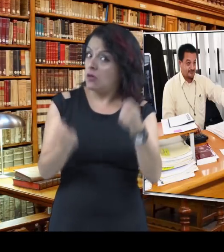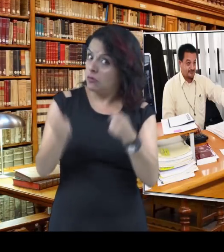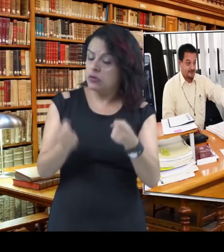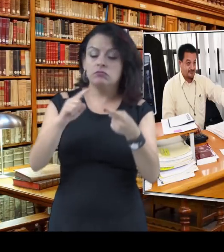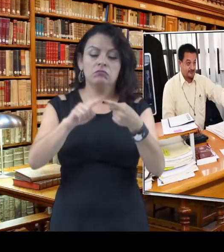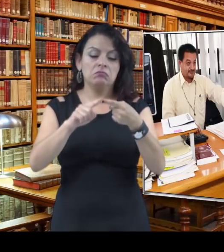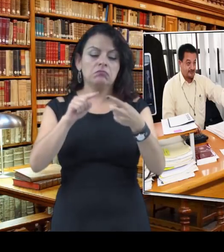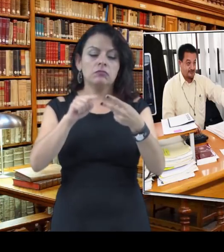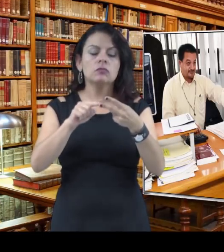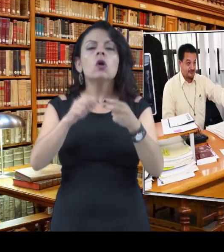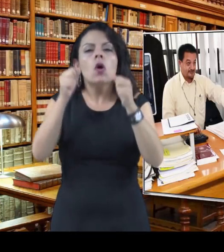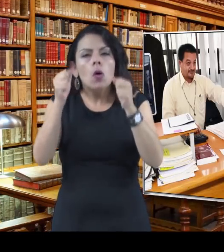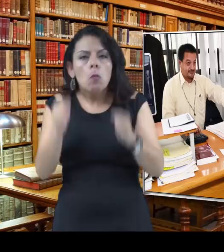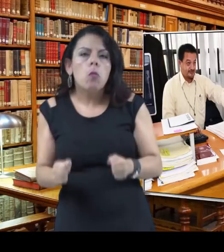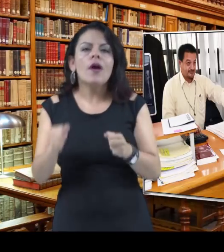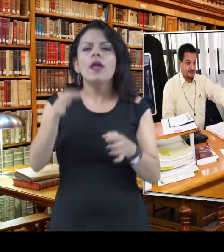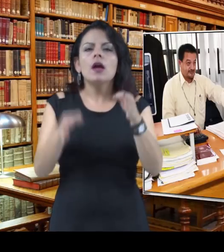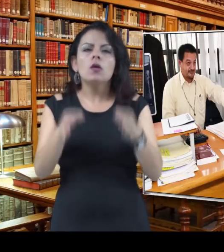Segundo, retener su devolución a la renta.